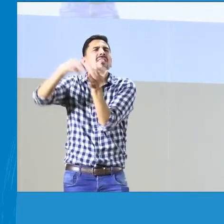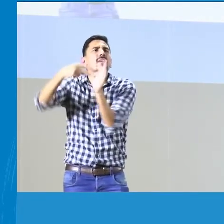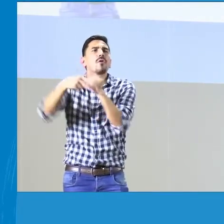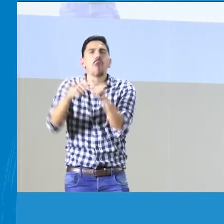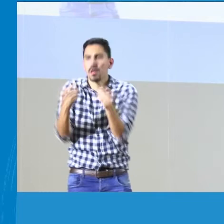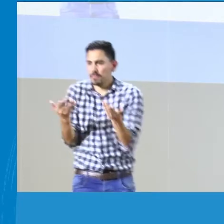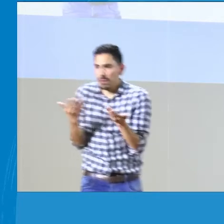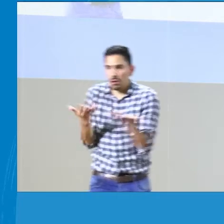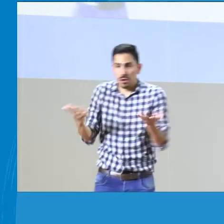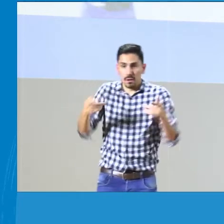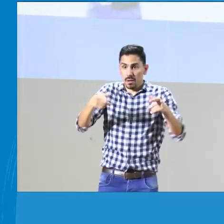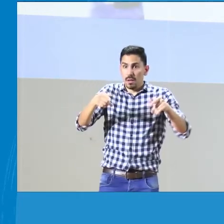unas herramientas.